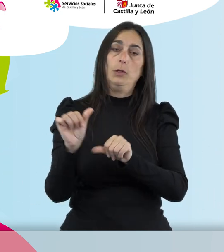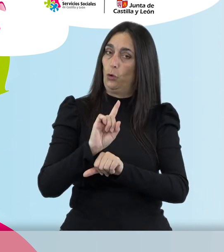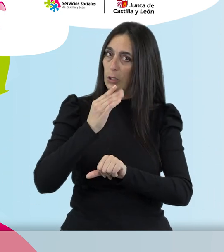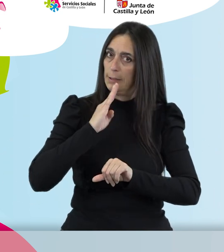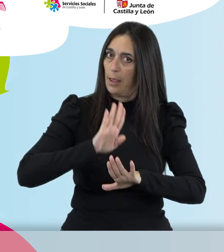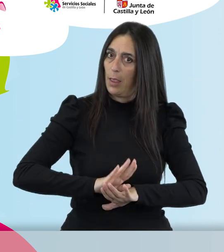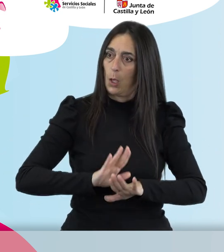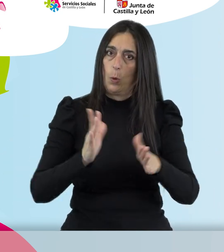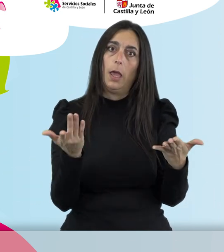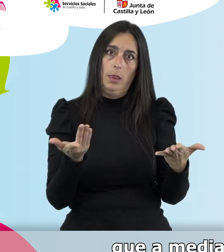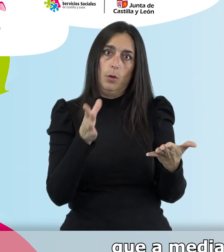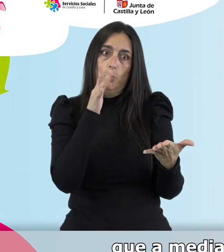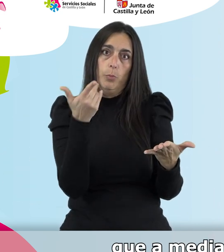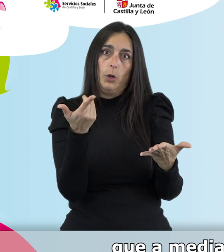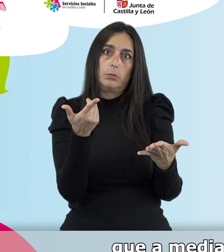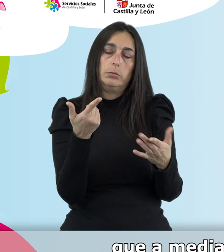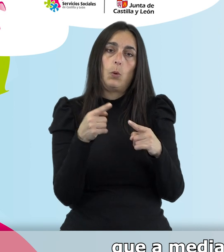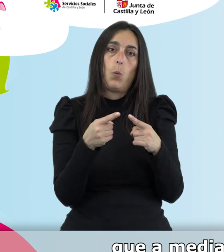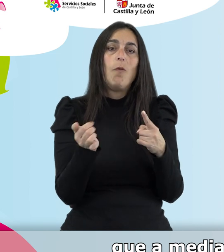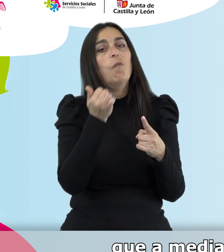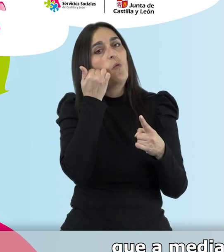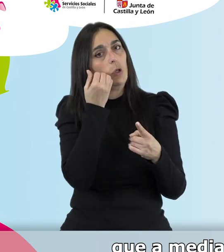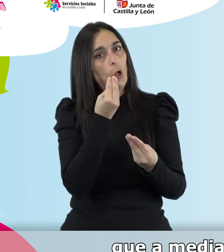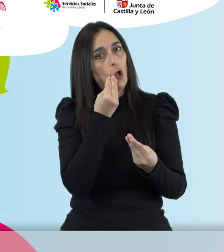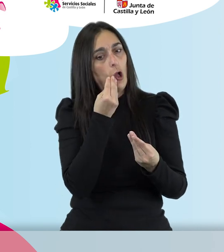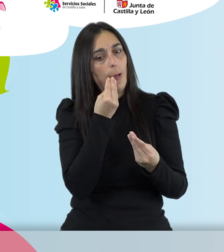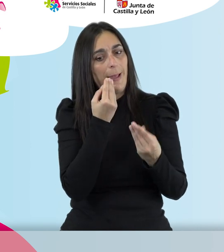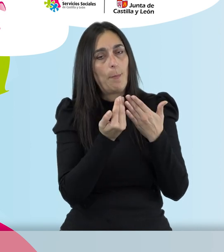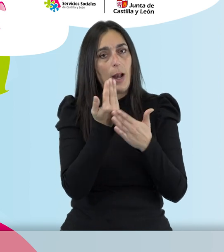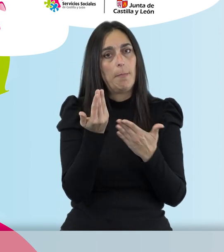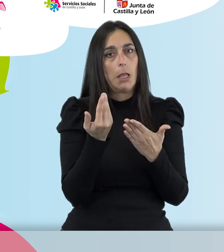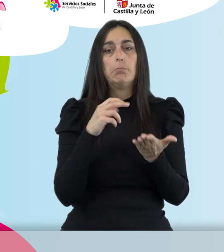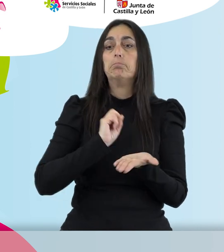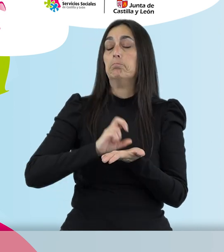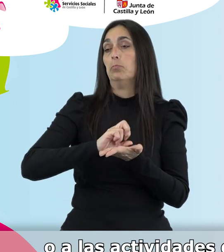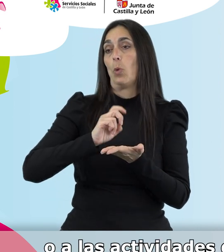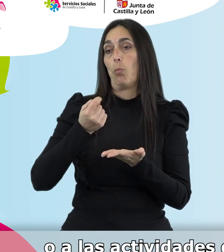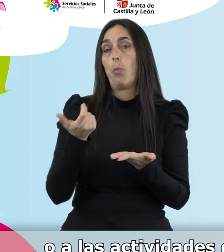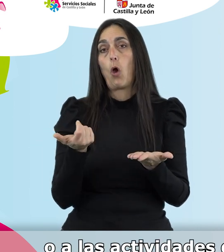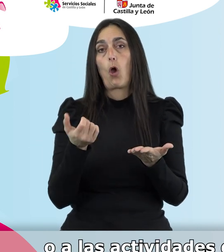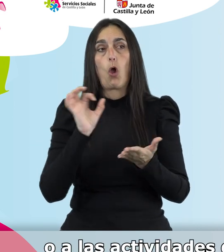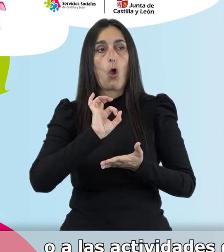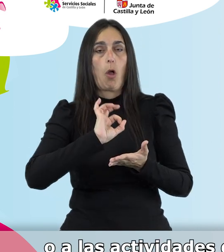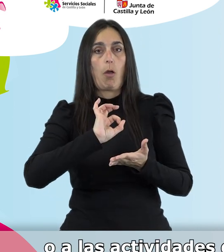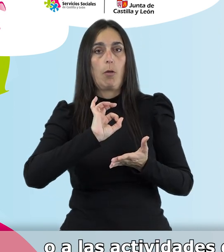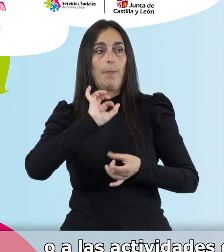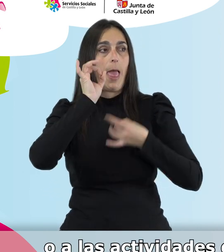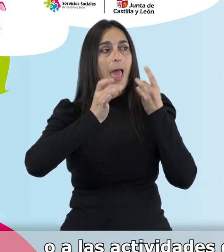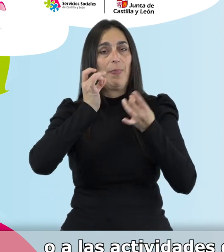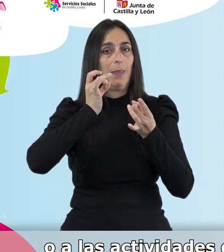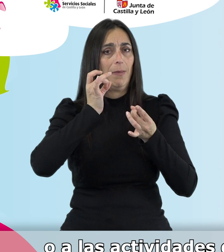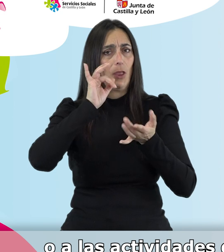día o cosas por el estilo que a media mañana te comieras una fruta, salieras un poquito a caminar o a las actividades de